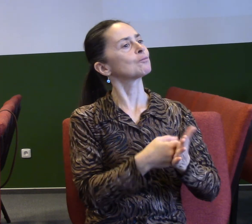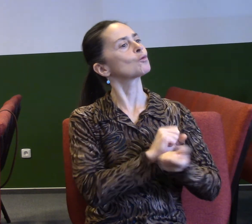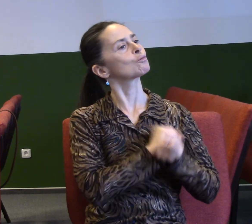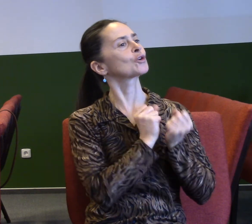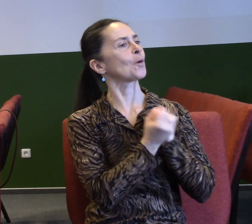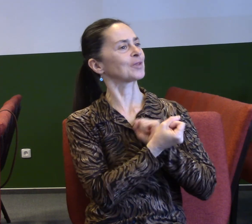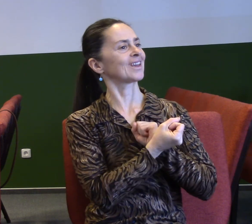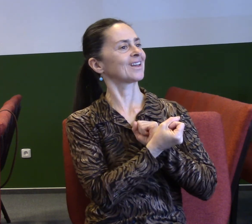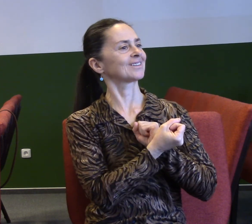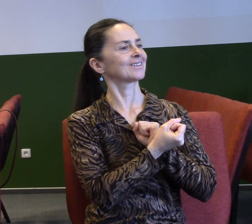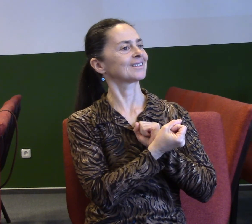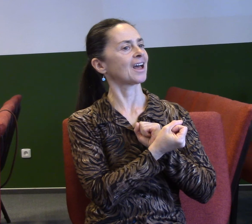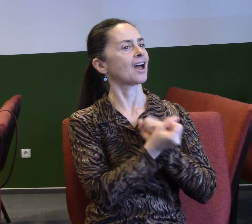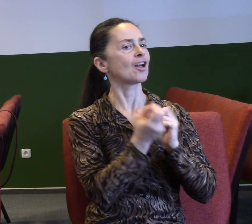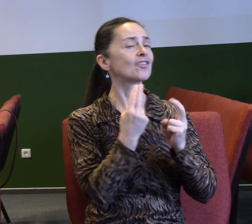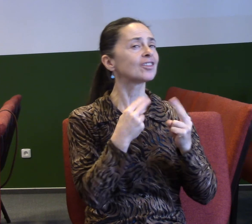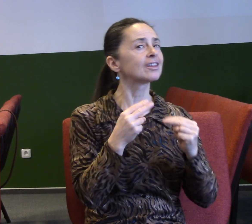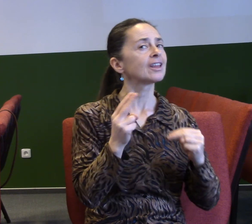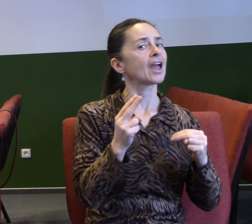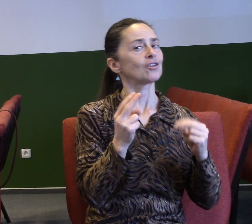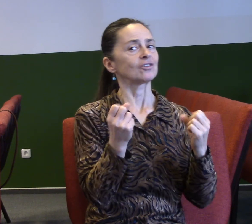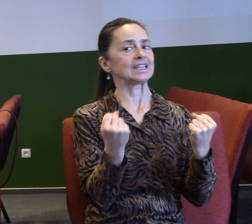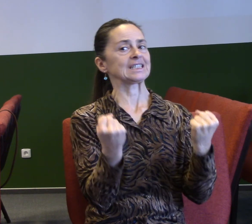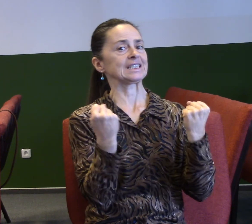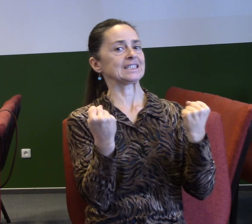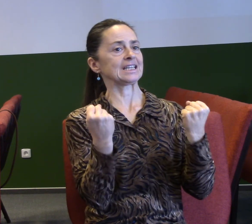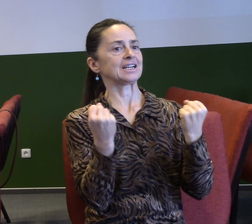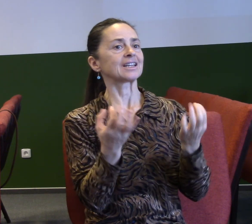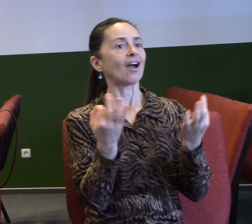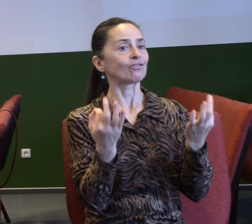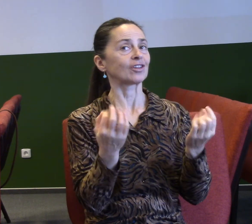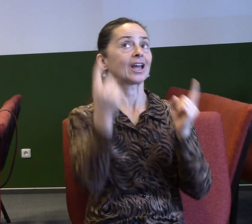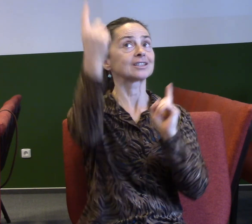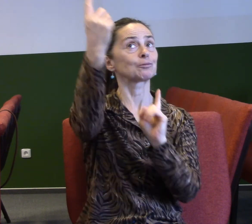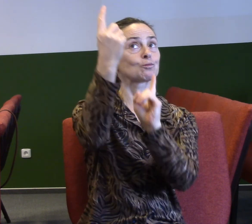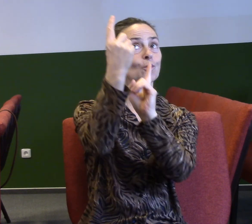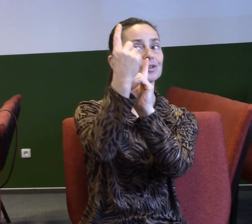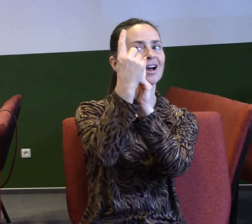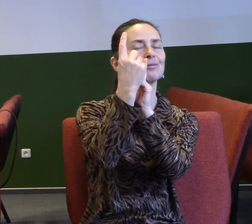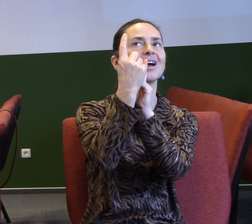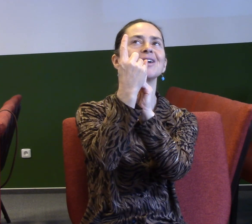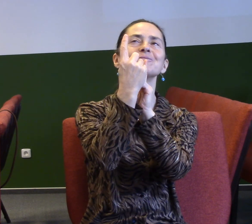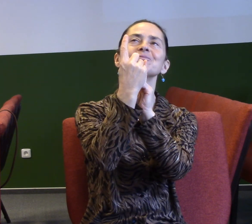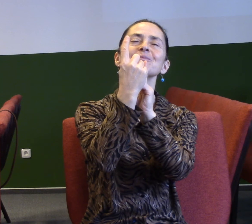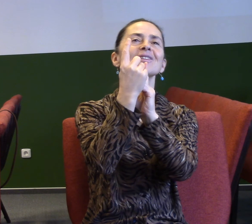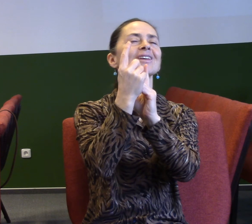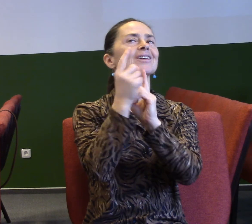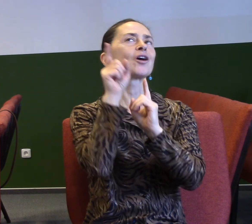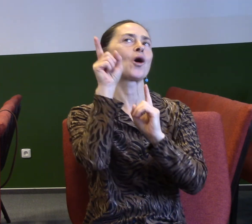Myslím, že ta nejslnější věc setkání s Ježíšem je, že se setkáváme s jeho láskou. Láskou, která přináší odpuštění,